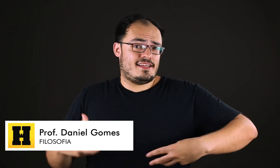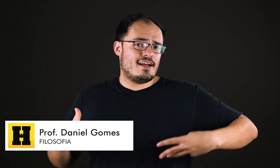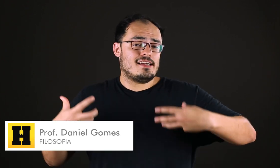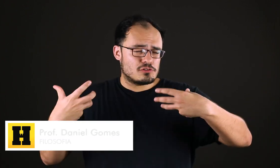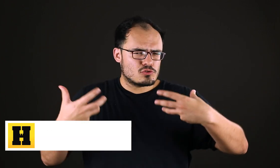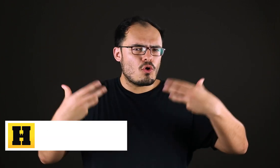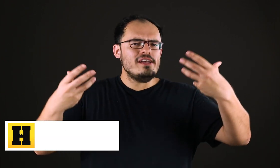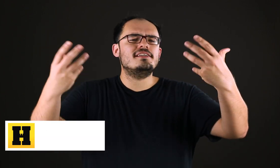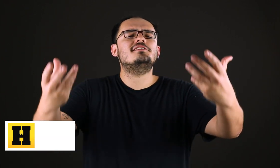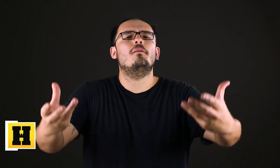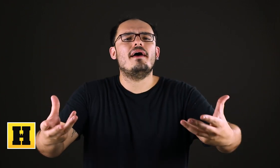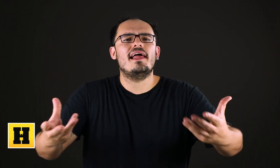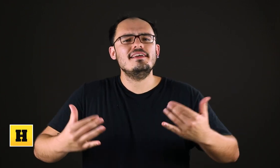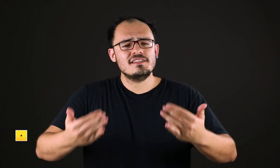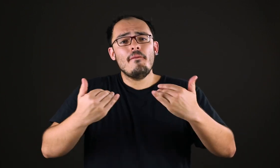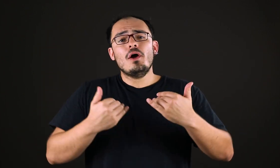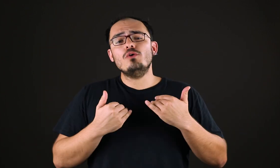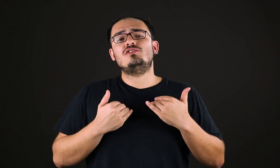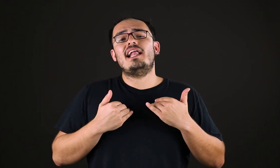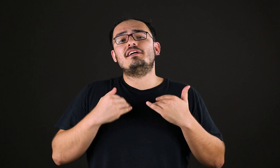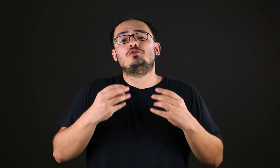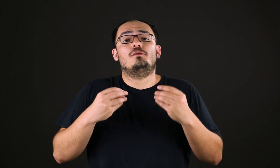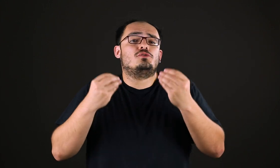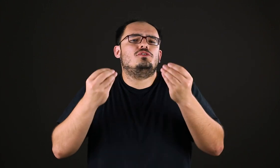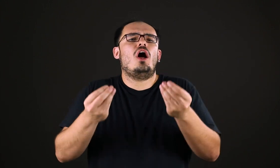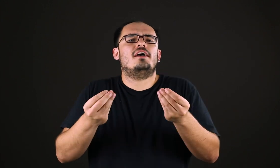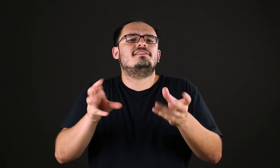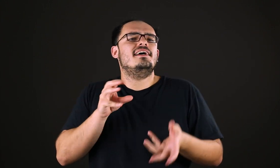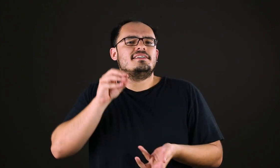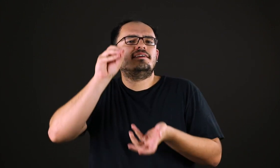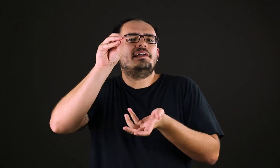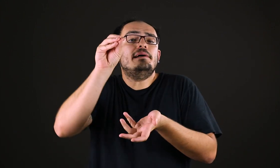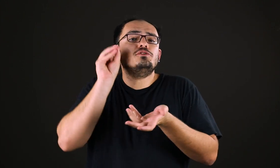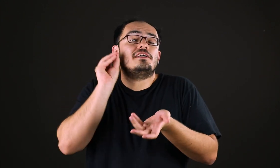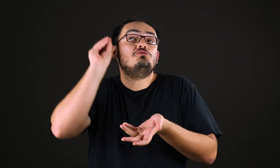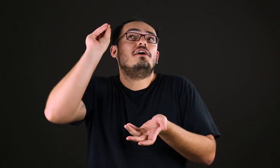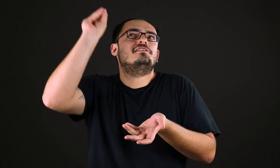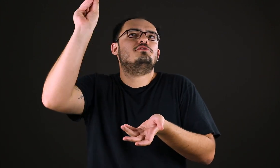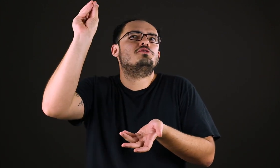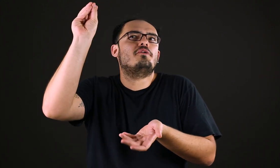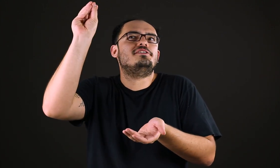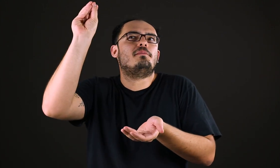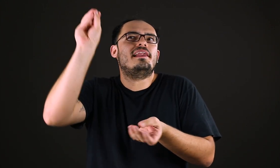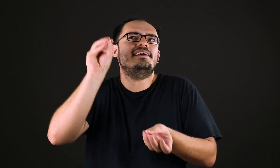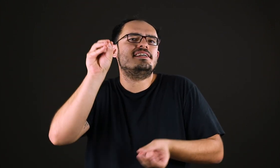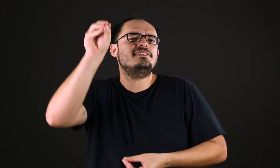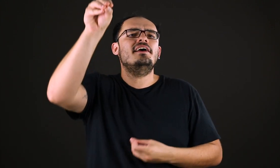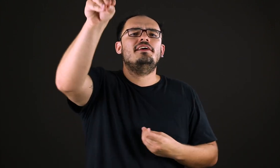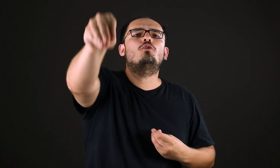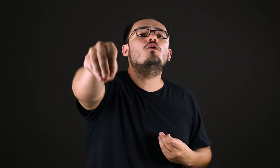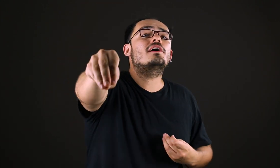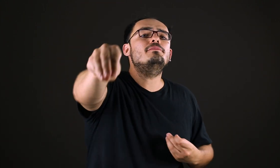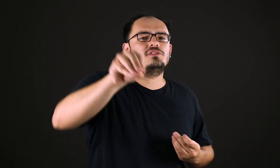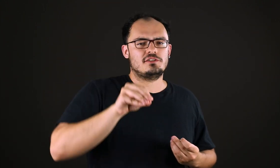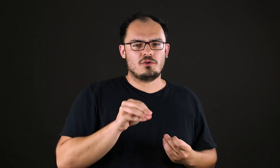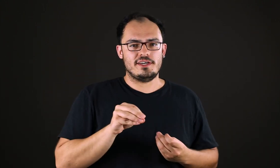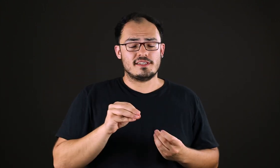Será que as coisas são belas? Ou será que somos nós que criamos as nossas noções de belezas e colocamos nas coisas?